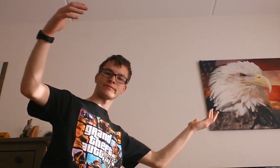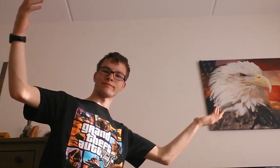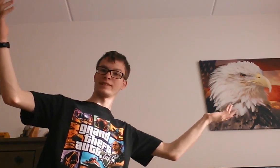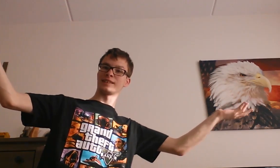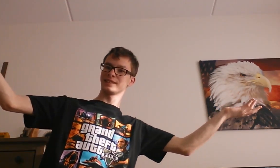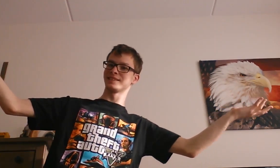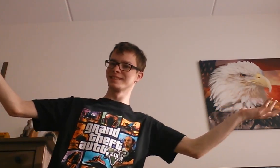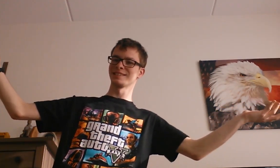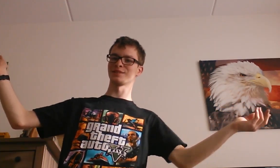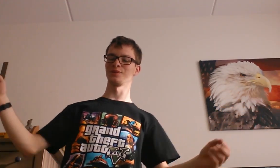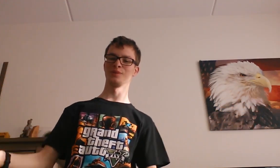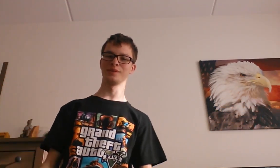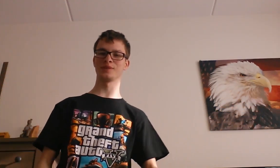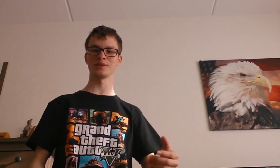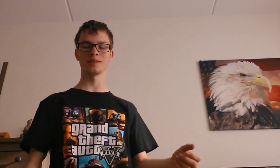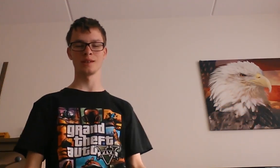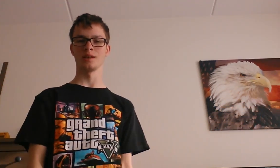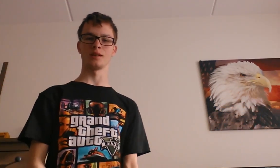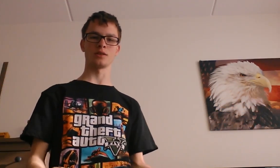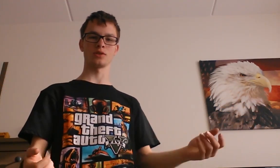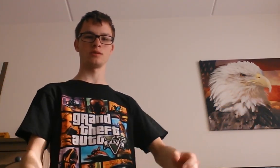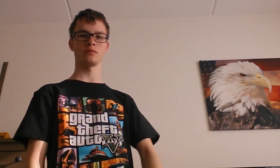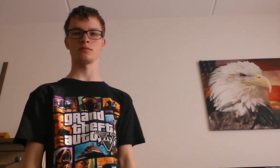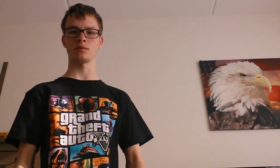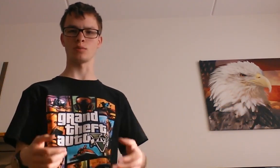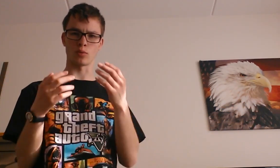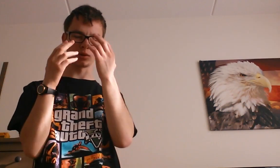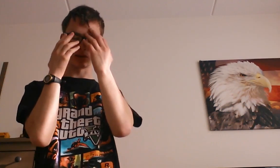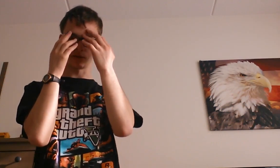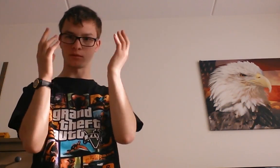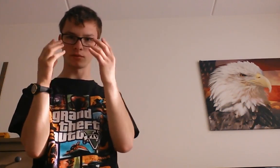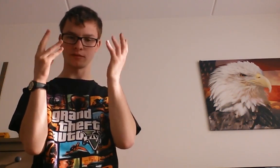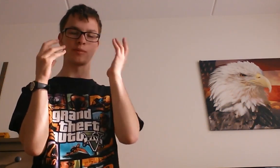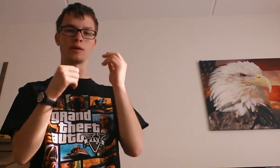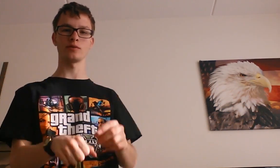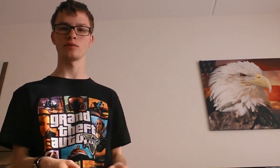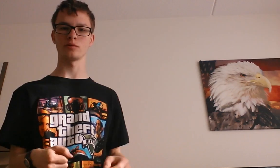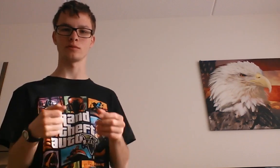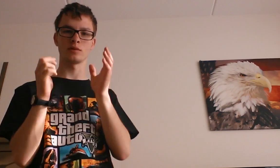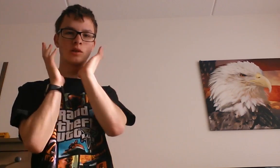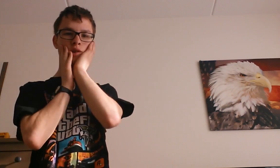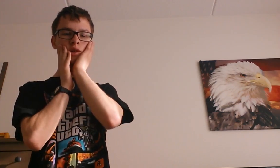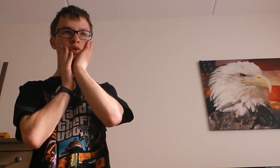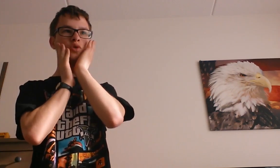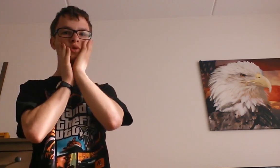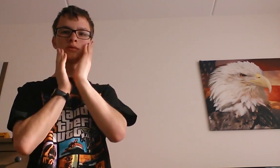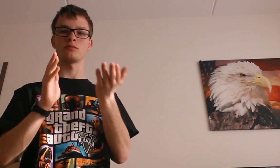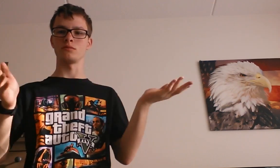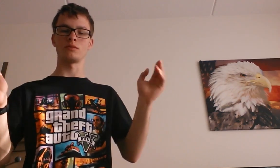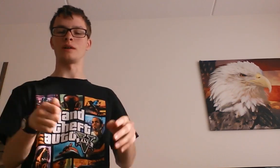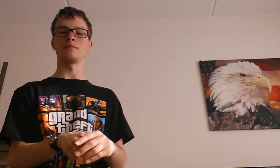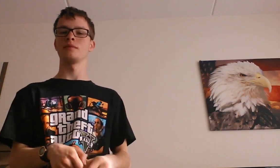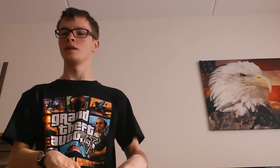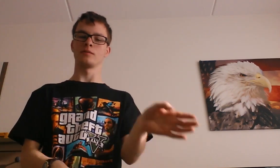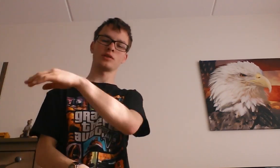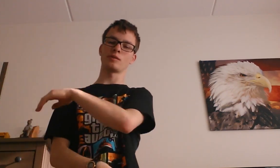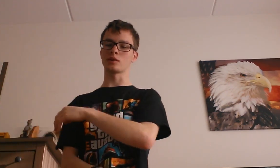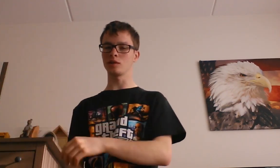Maar dat is volgende keer. We zien, ik ben weer heel verbrangd. Dus, nou. Dat is wel belangrijk.